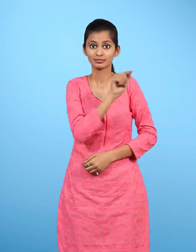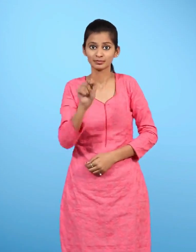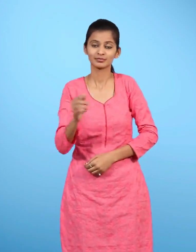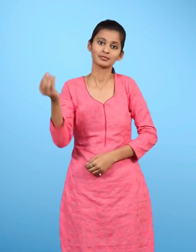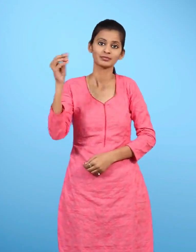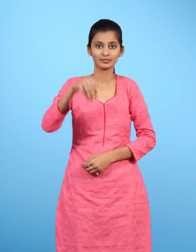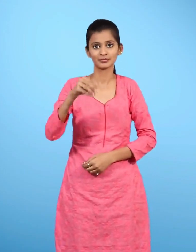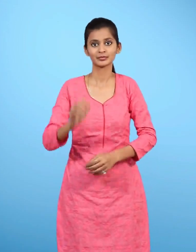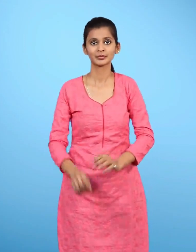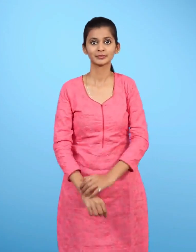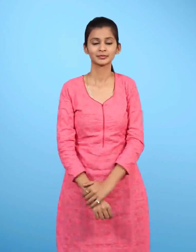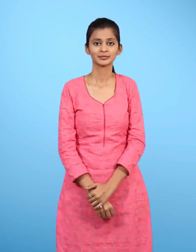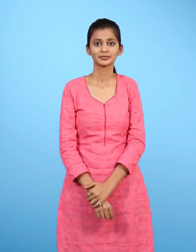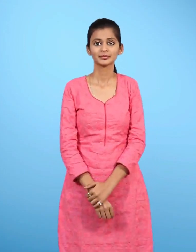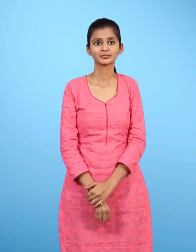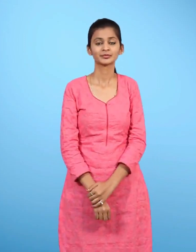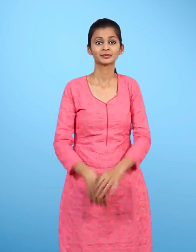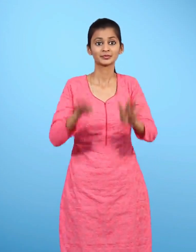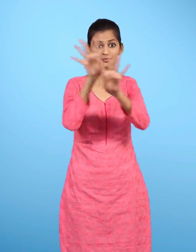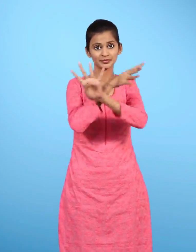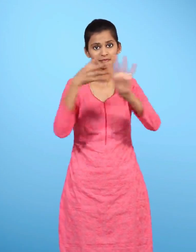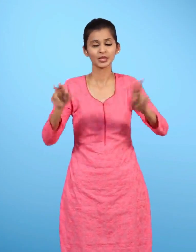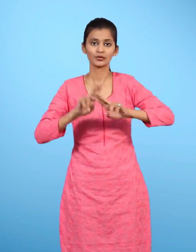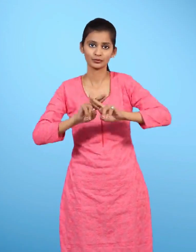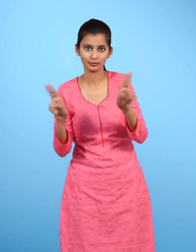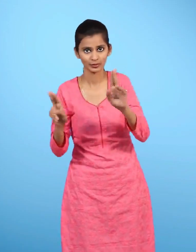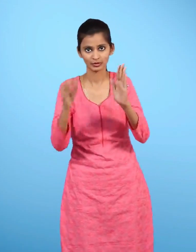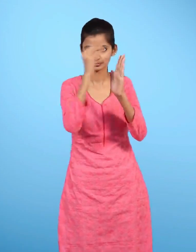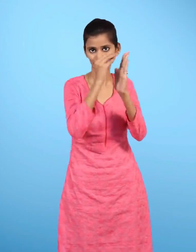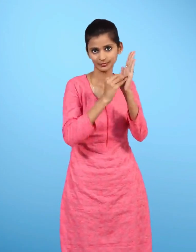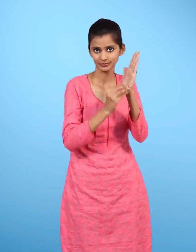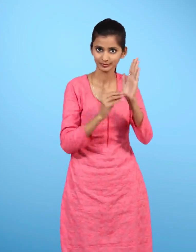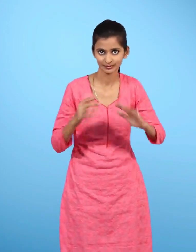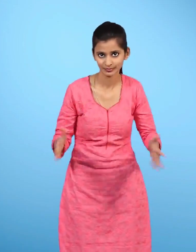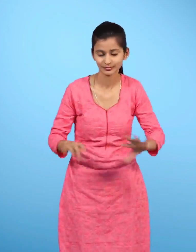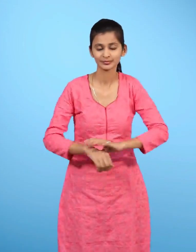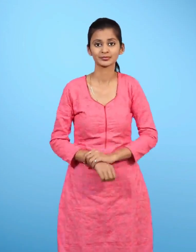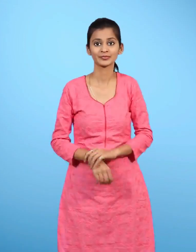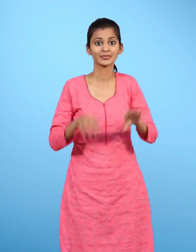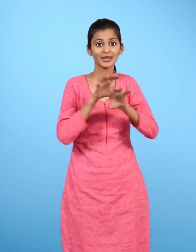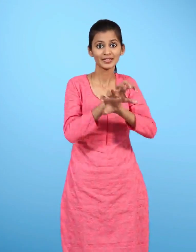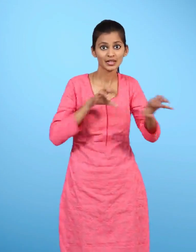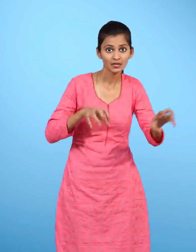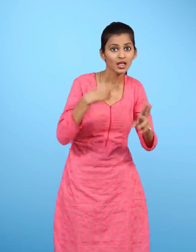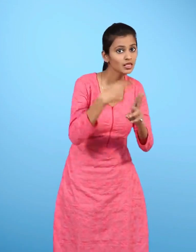रिक्तिस्थान भरो और तालिका को पूरा करो जानवर का नाम